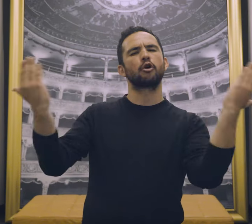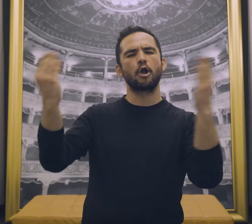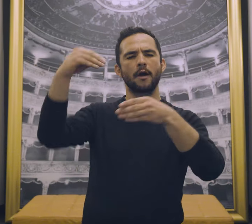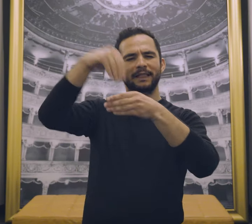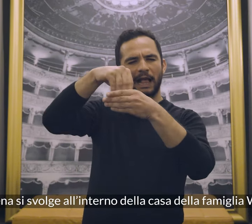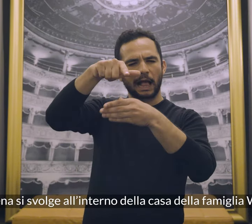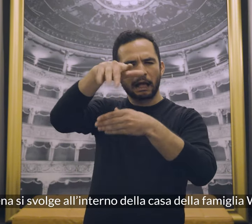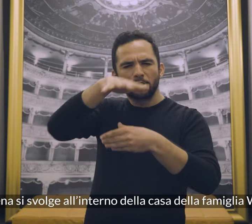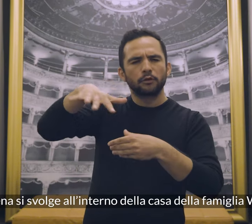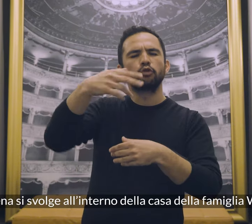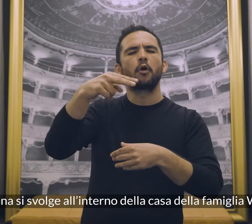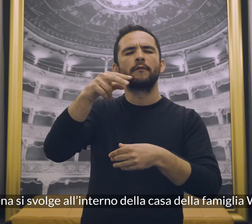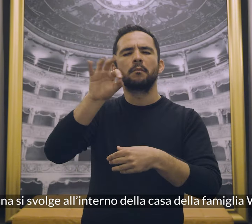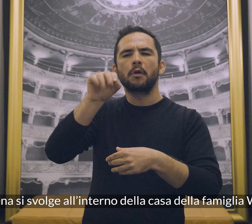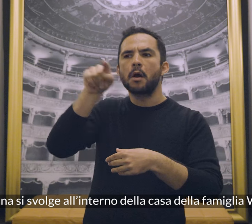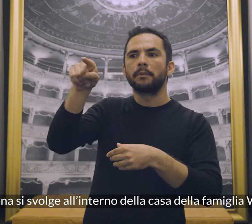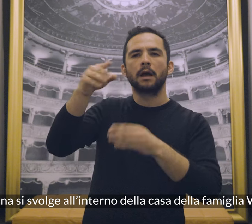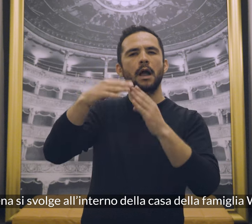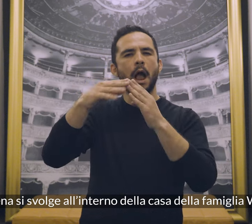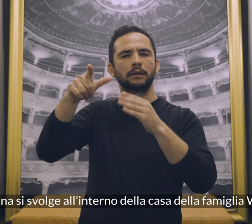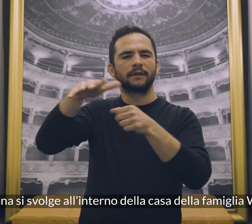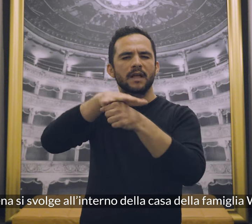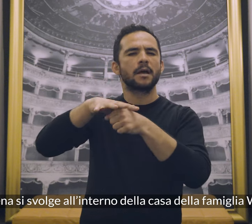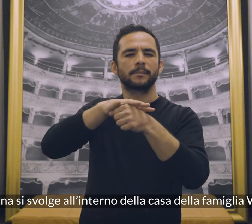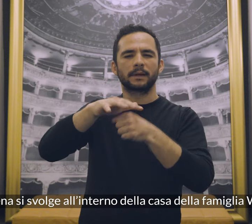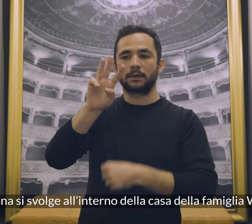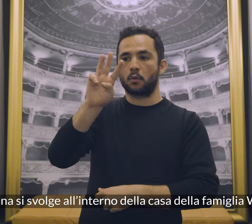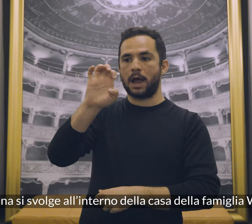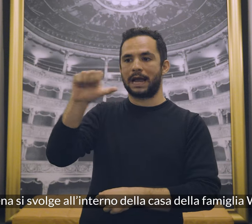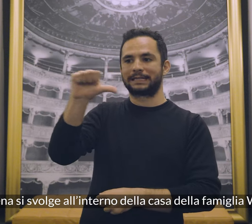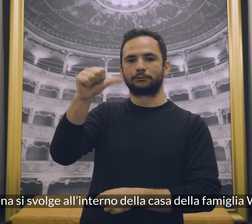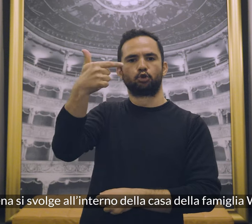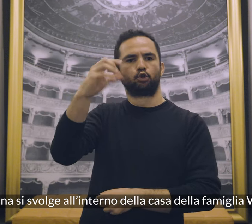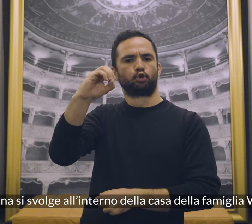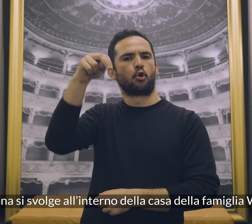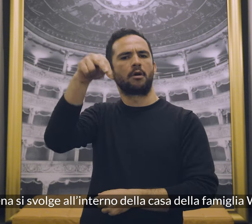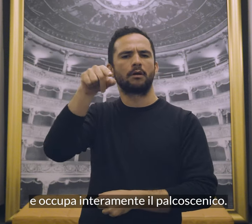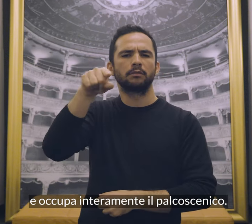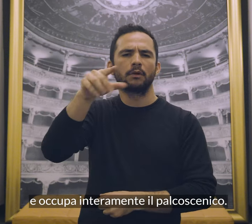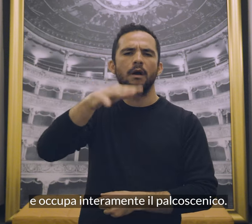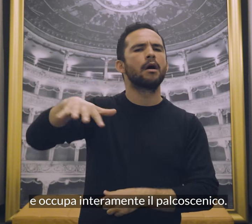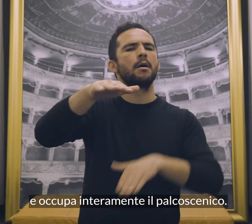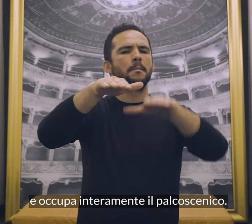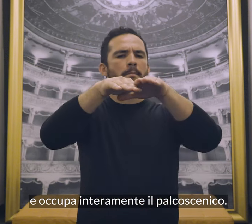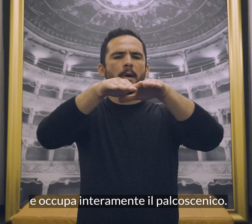La scena si svolge all'interno della casa della famiglia Weston e occupa